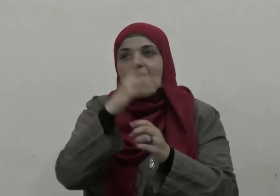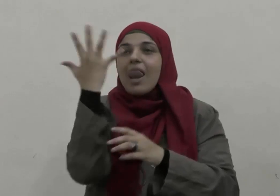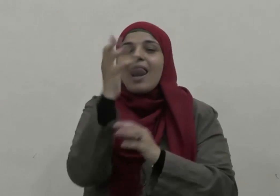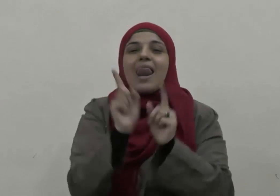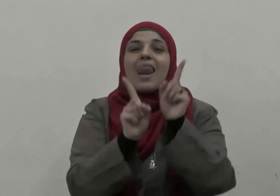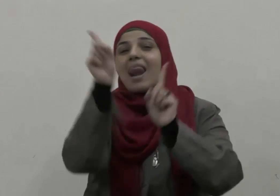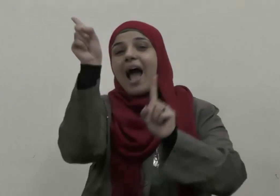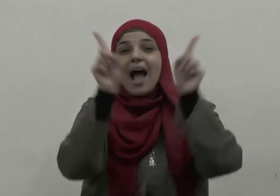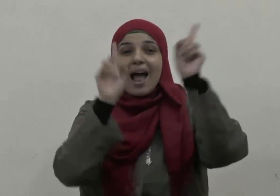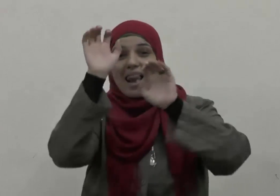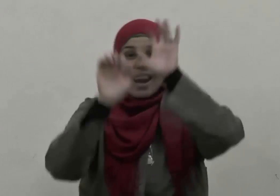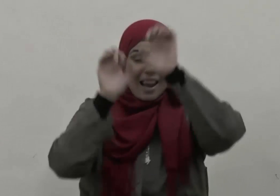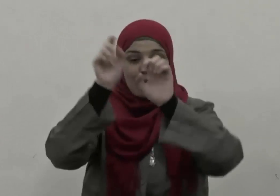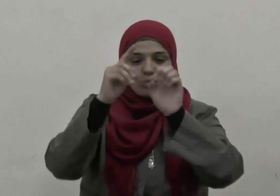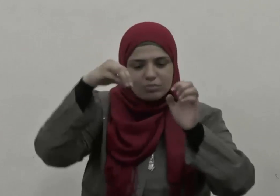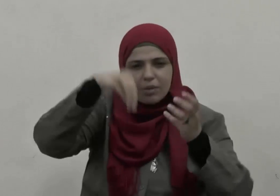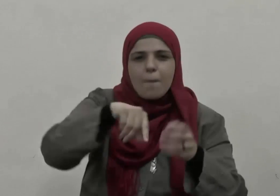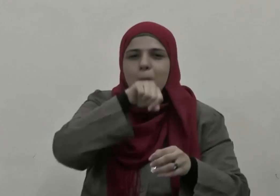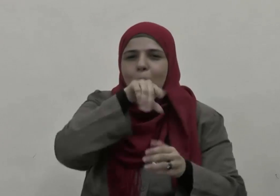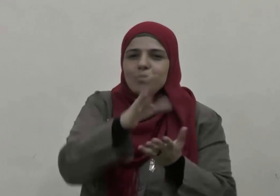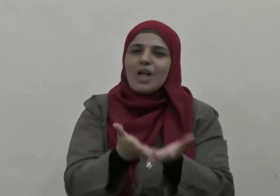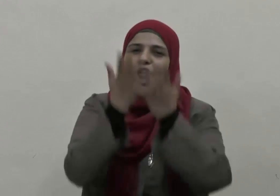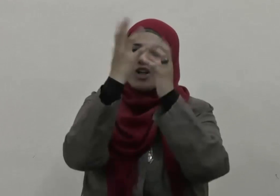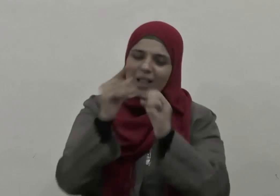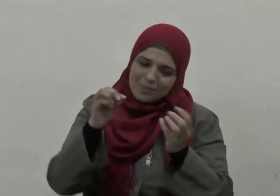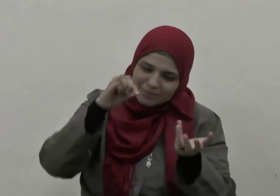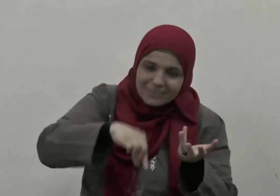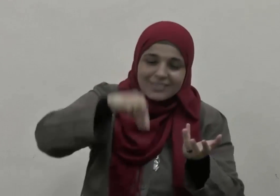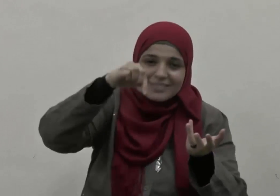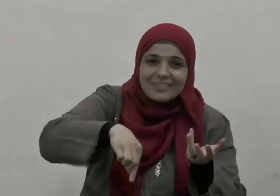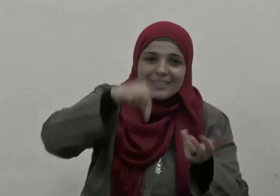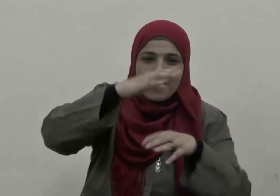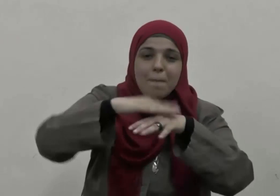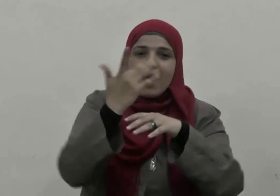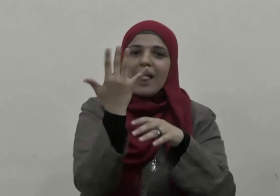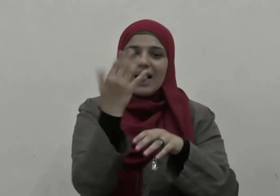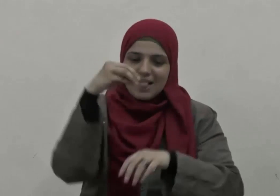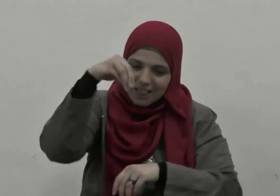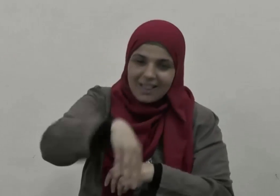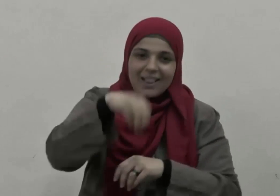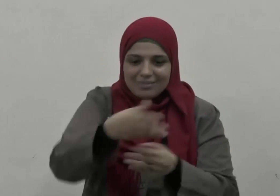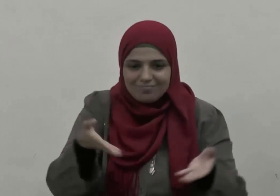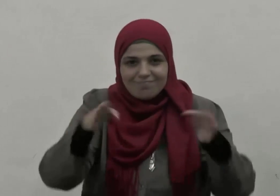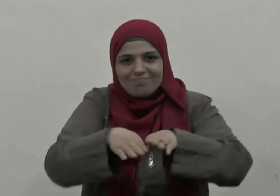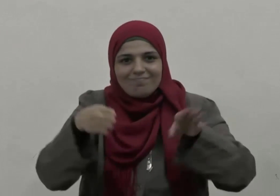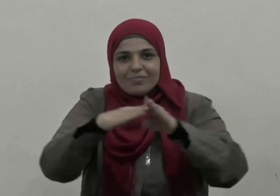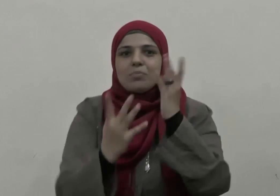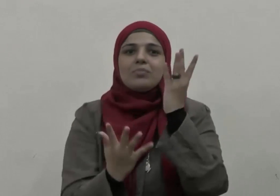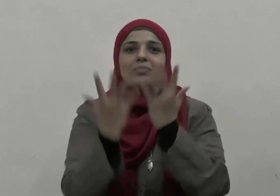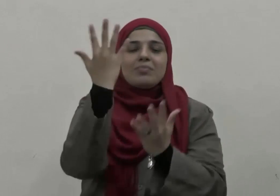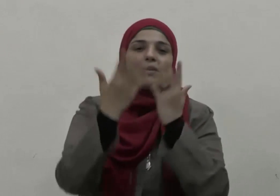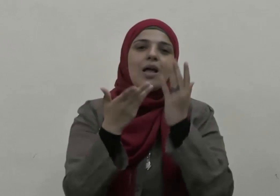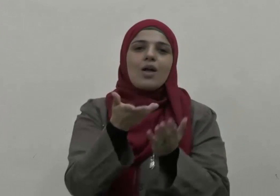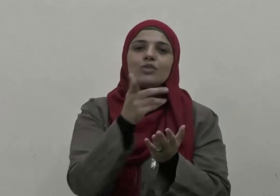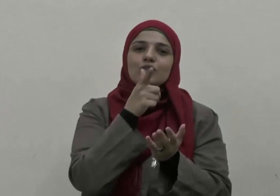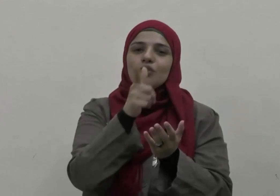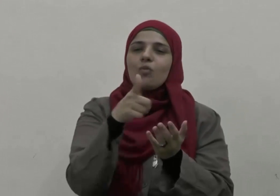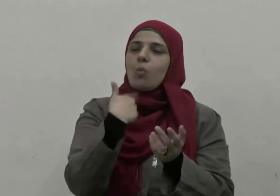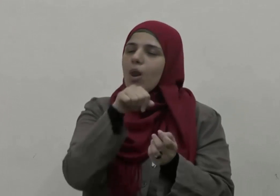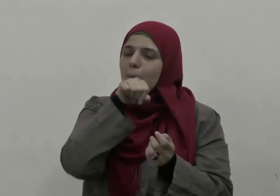له النخلة ويضعه صلى الله عليه وسلم بيده ولقد أثمى